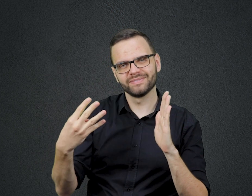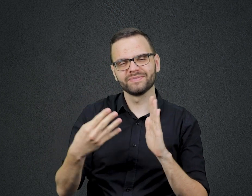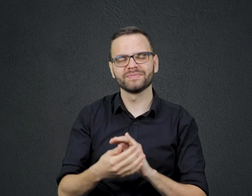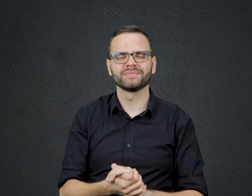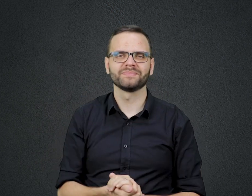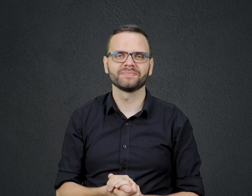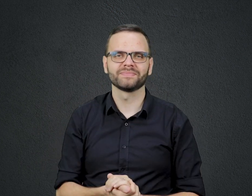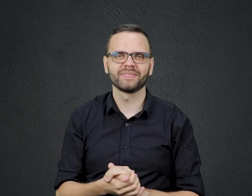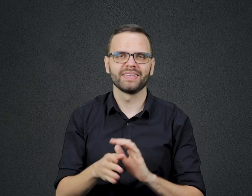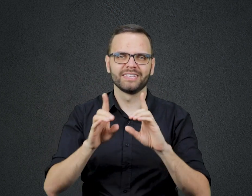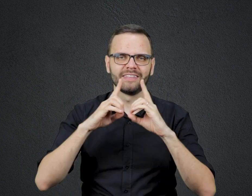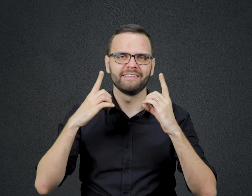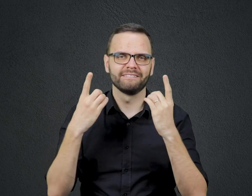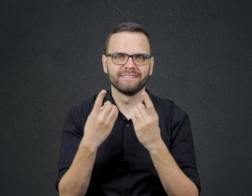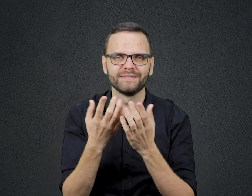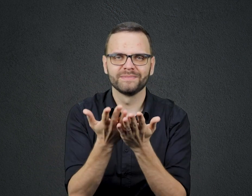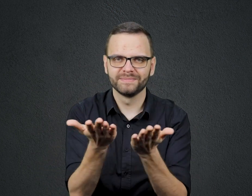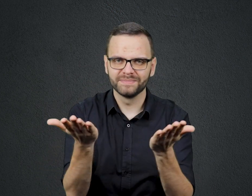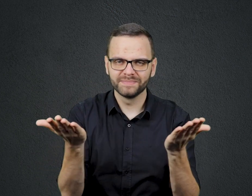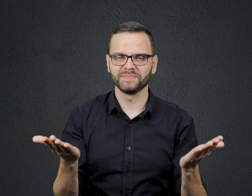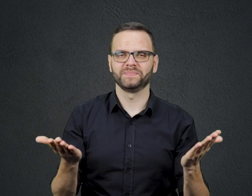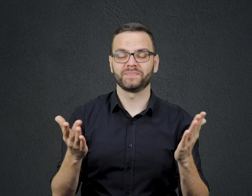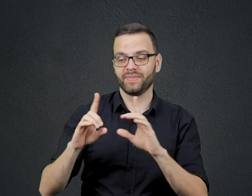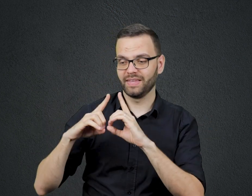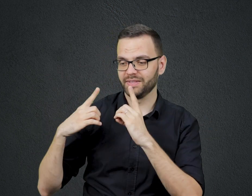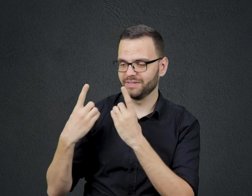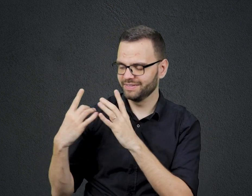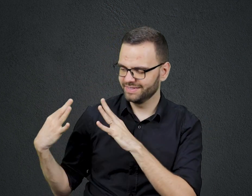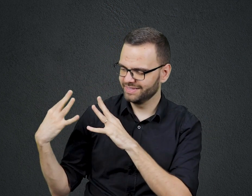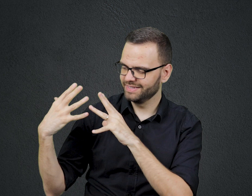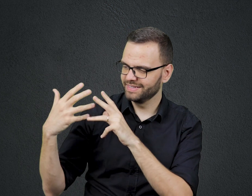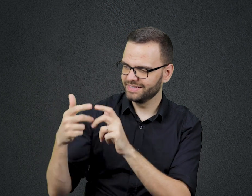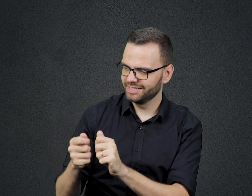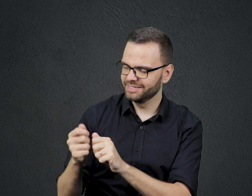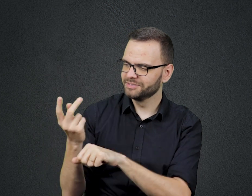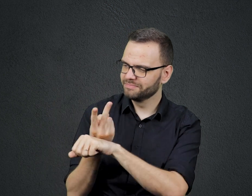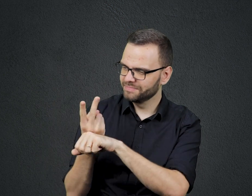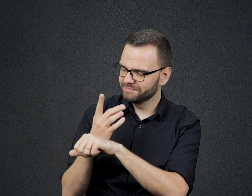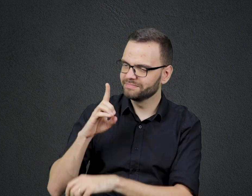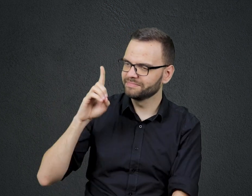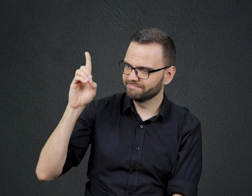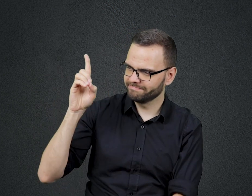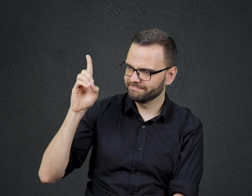ouviu Presente Diário O devocional de todos os que buscam a Deus Acesse